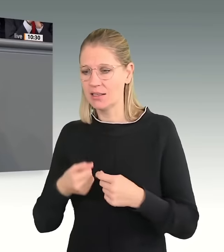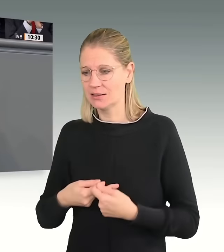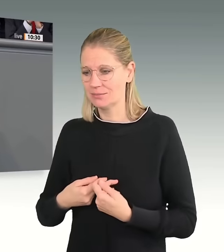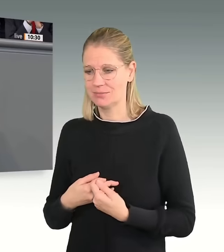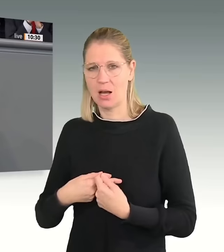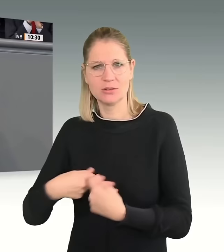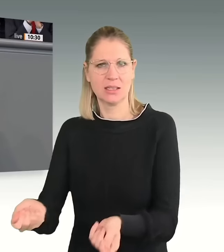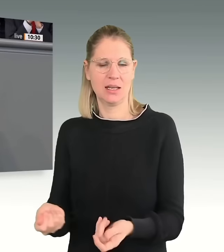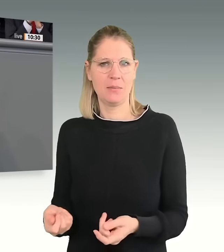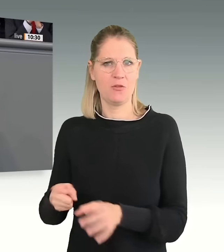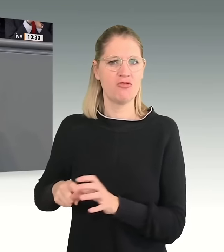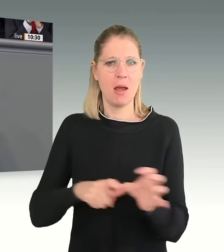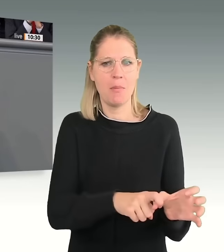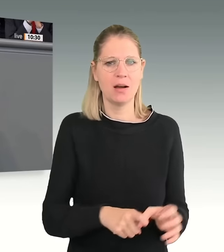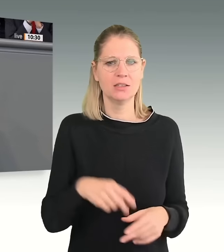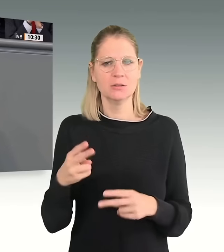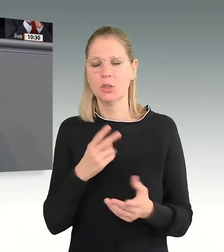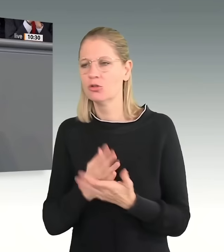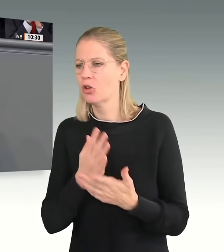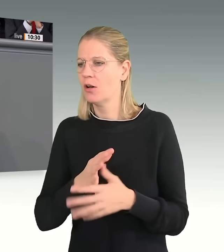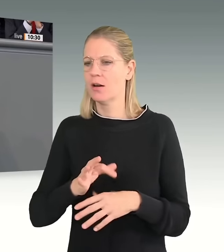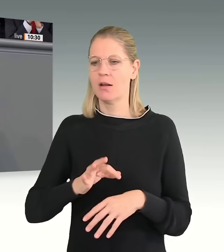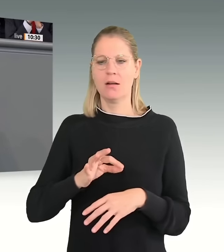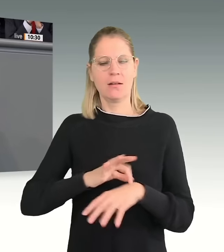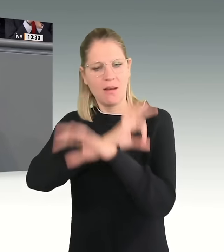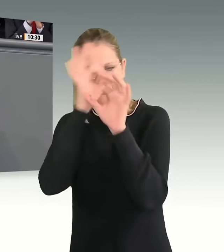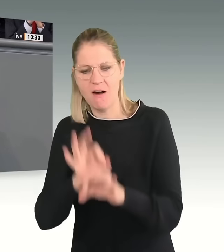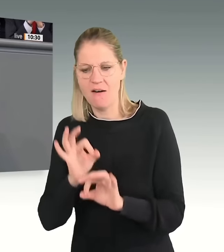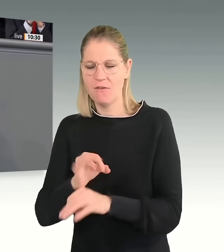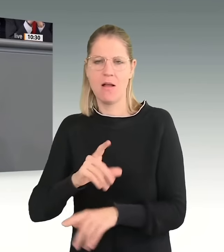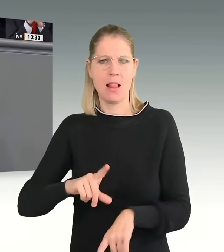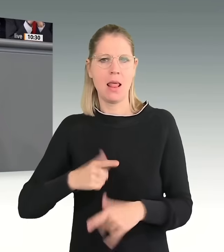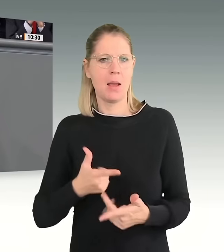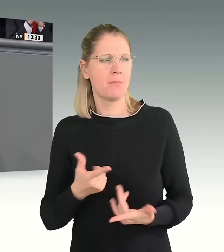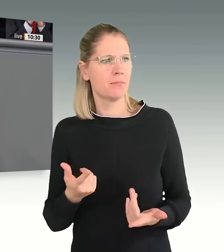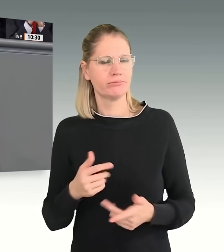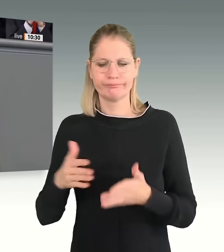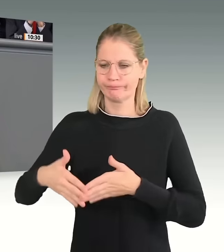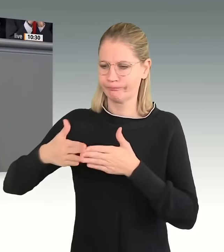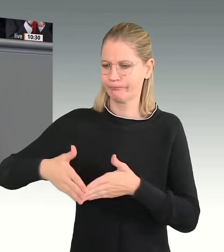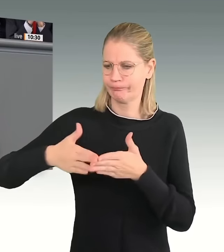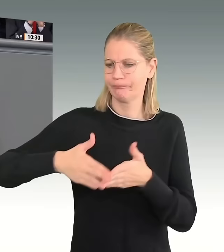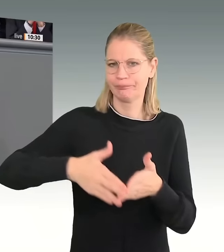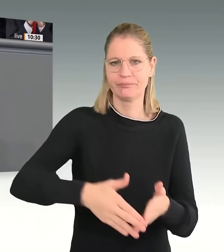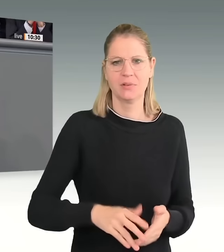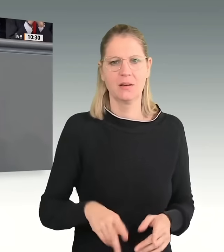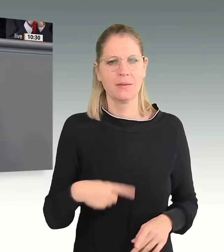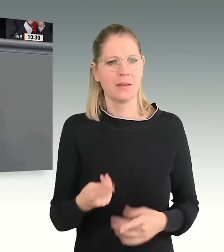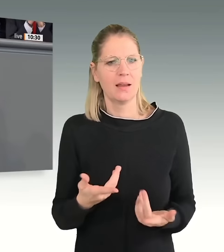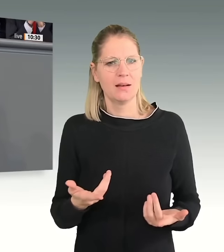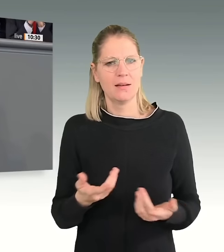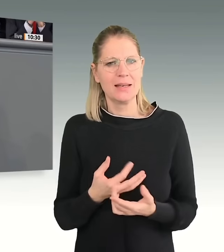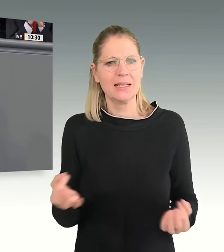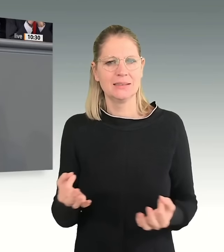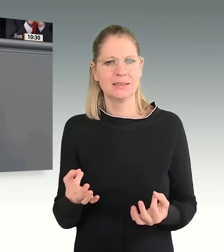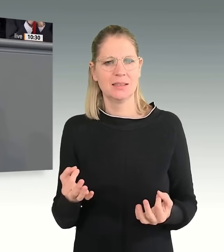ein friedlicheres Leben gemacht haben. Wenn Ihnen also wirklich an der solidarischen Aufnahme der Geflüchteten in Europa gelegen ist, rufen Sie